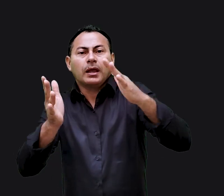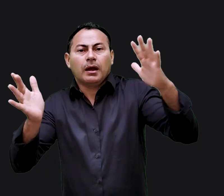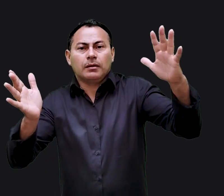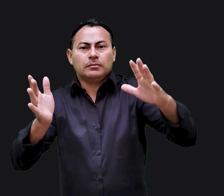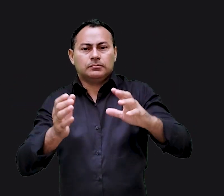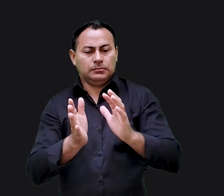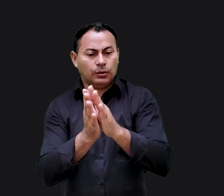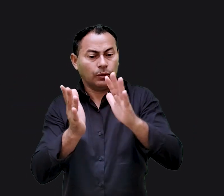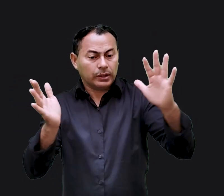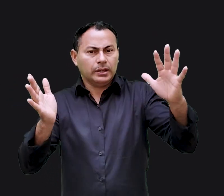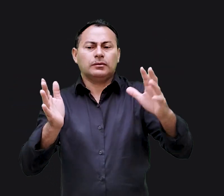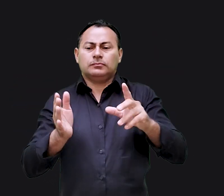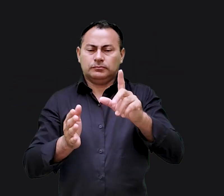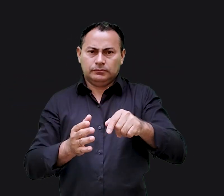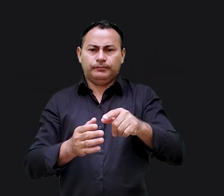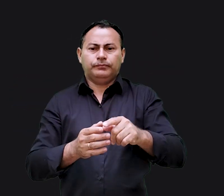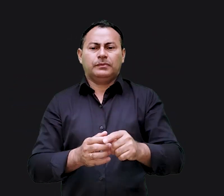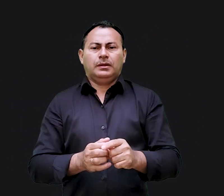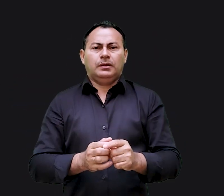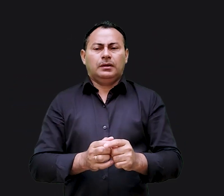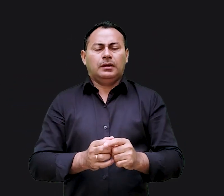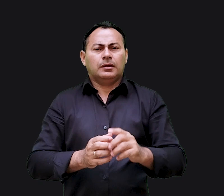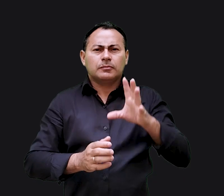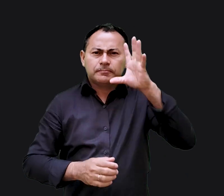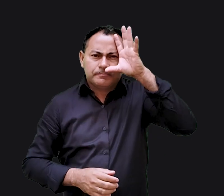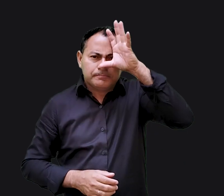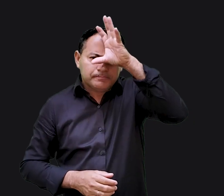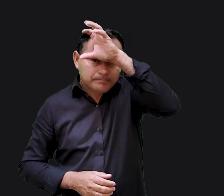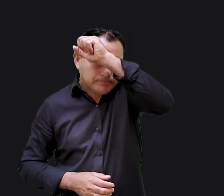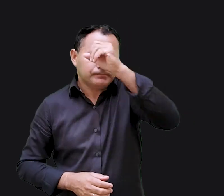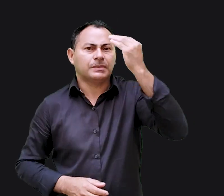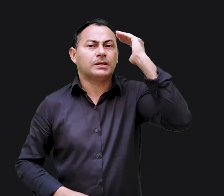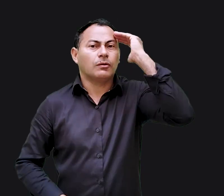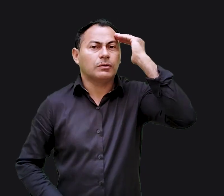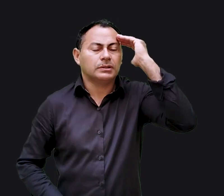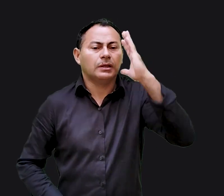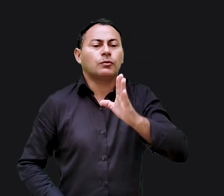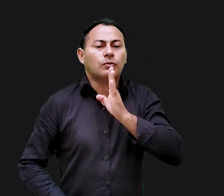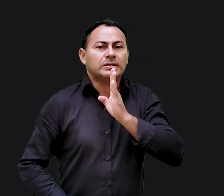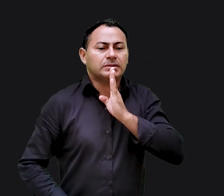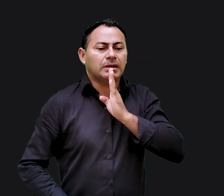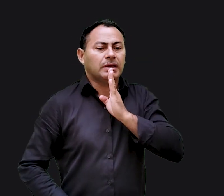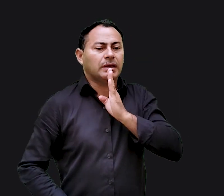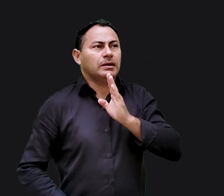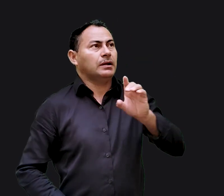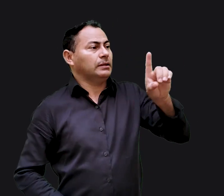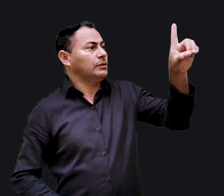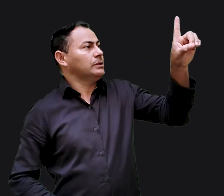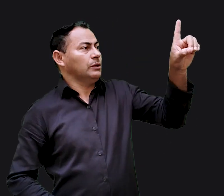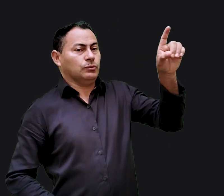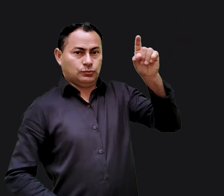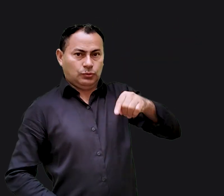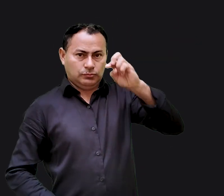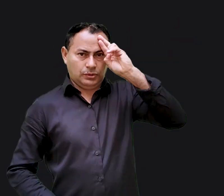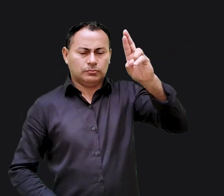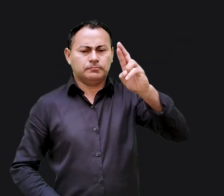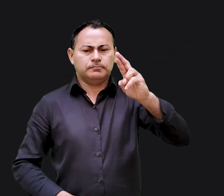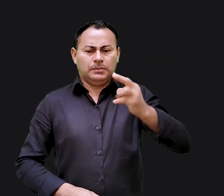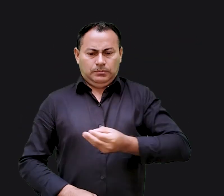quem se gloriar, glorie-se nisto, em compreender-me e conhecer-me, pois eu sou o Senhor e ajo